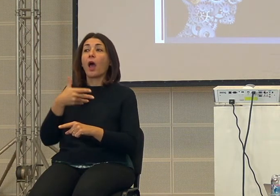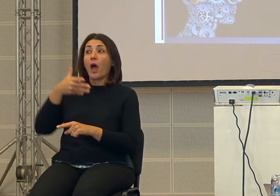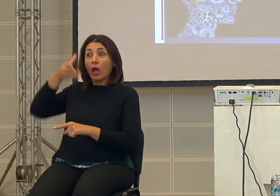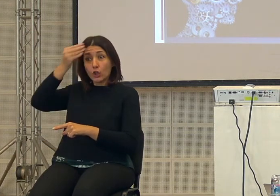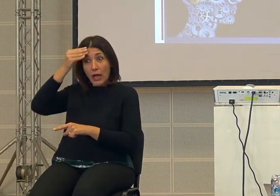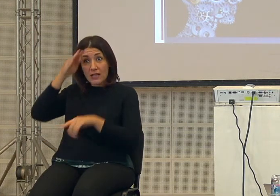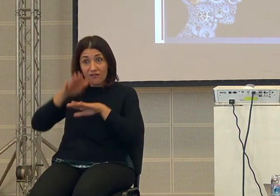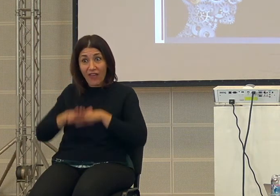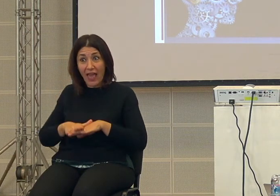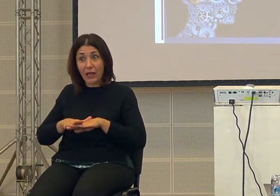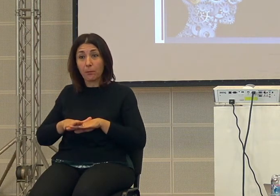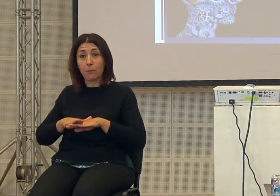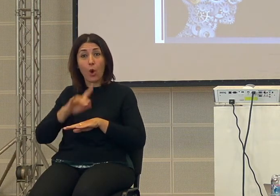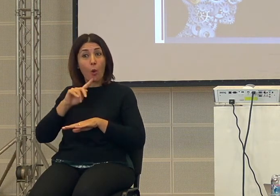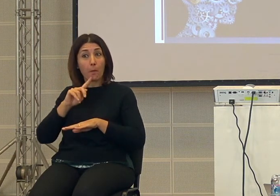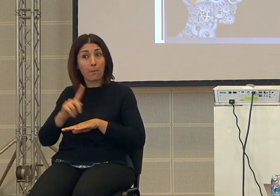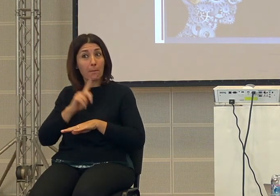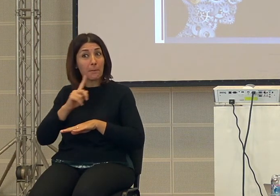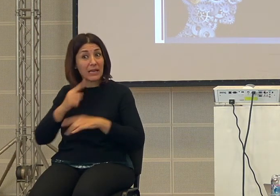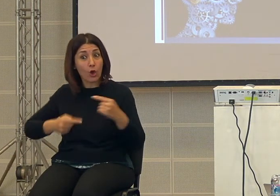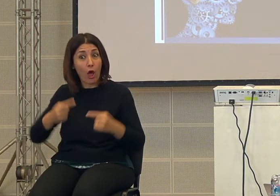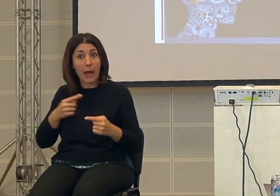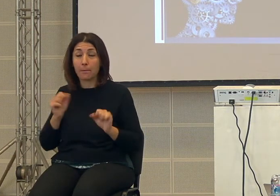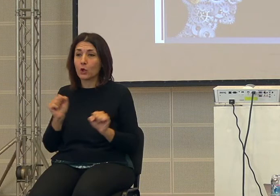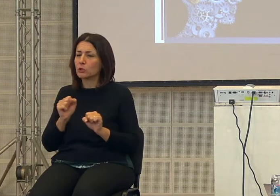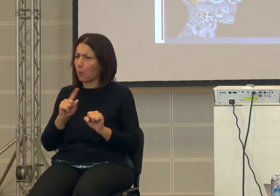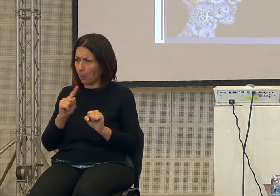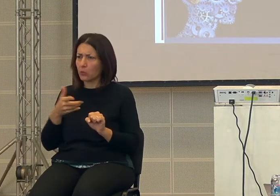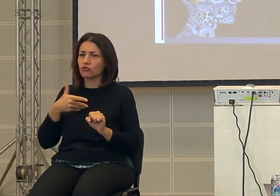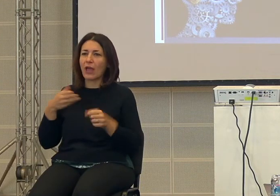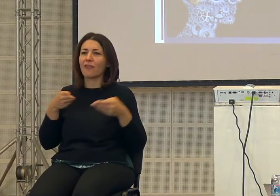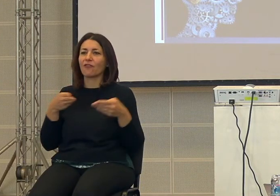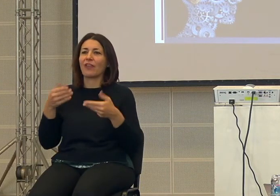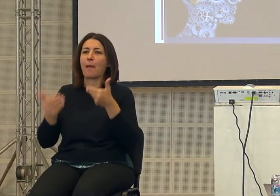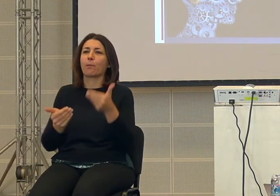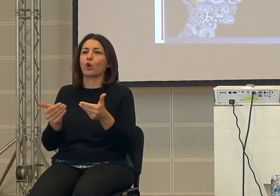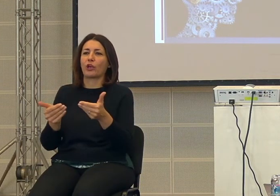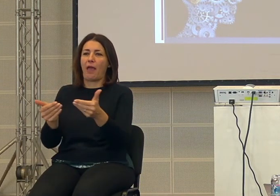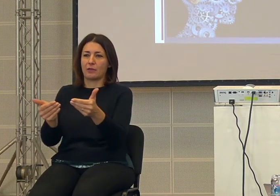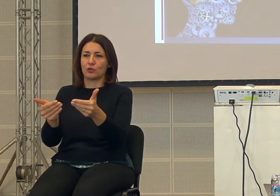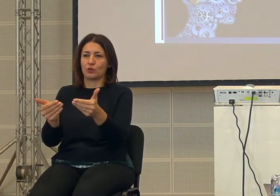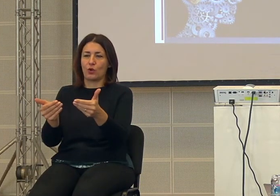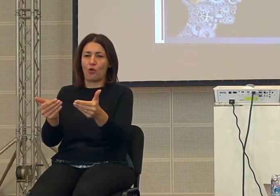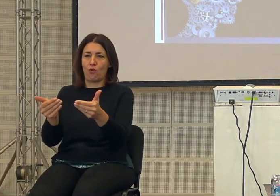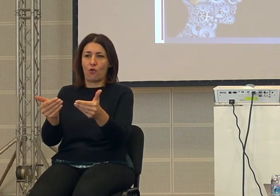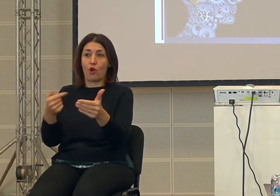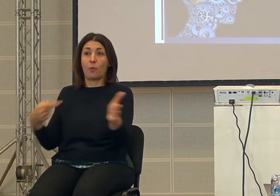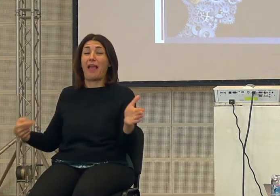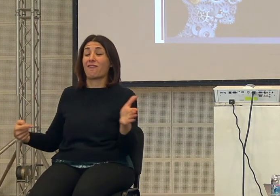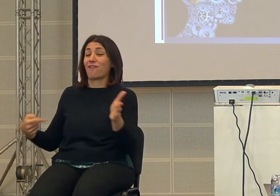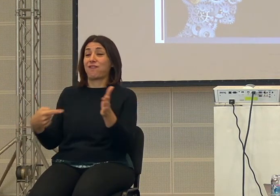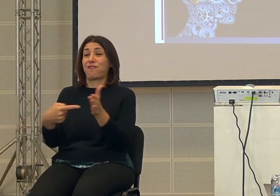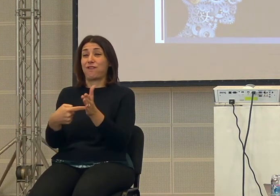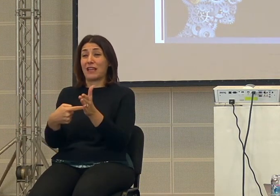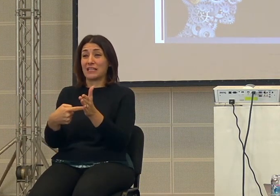che si può quindi migliorare si apre la via del progresso perché? perché se le cose non sono fisse per sempre